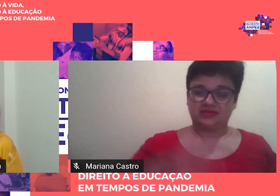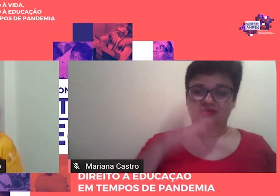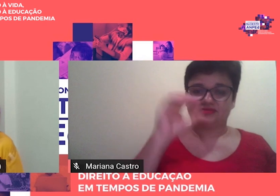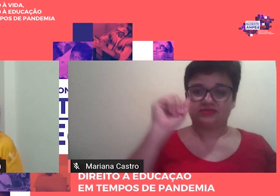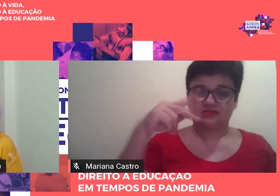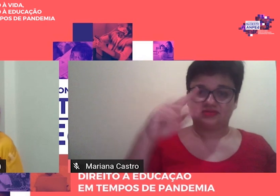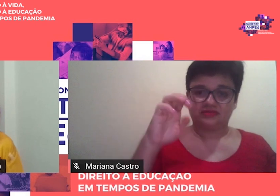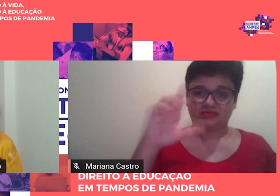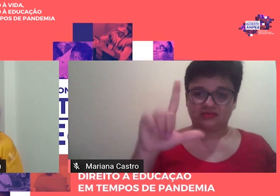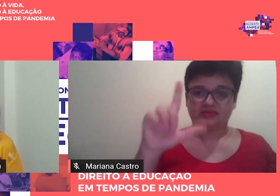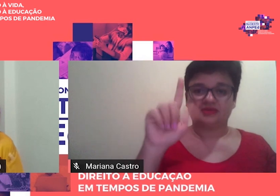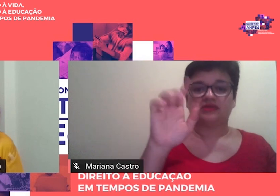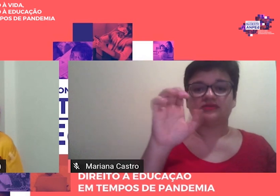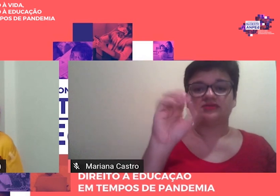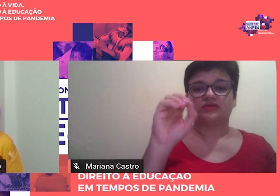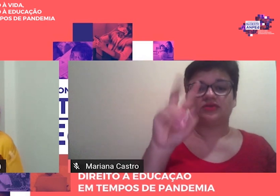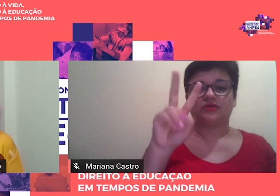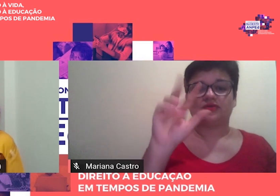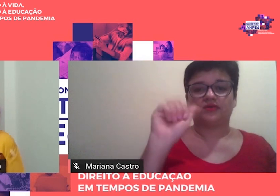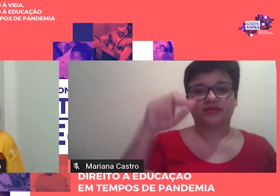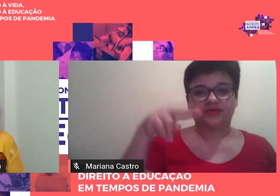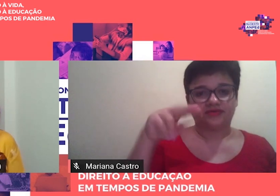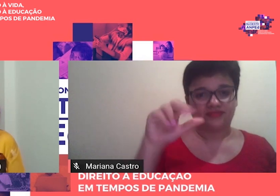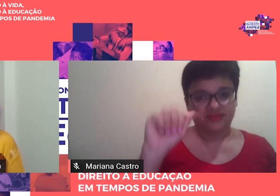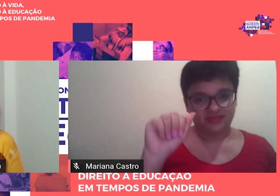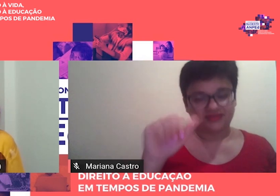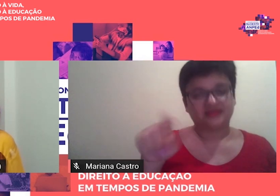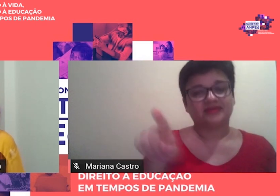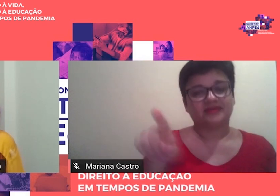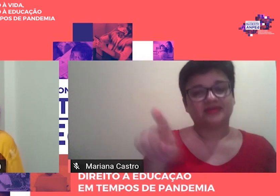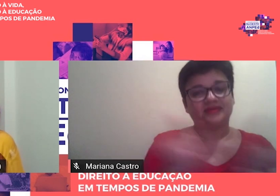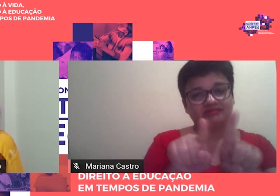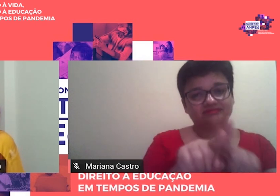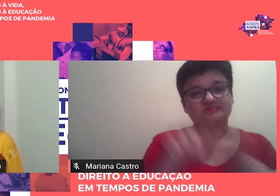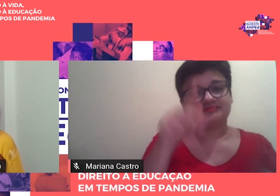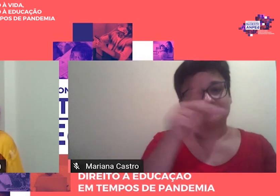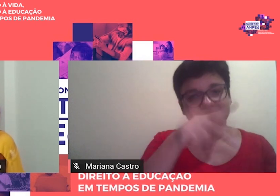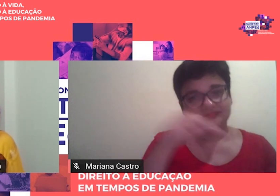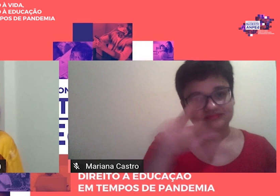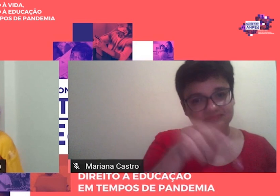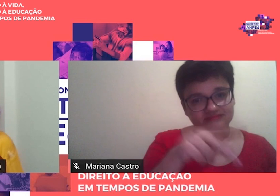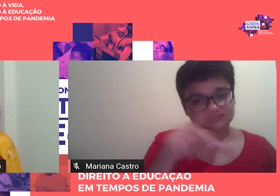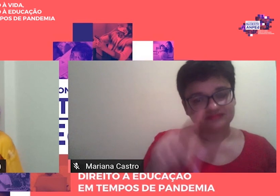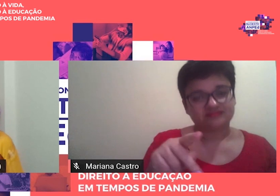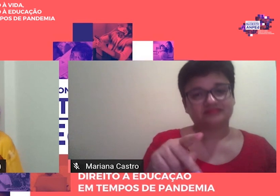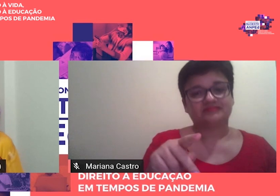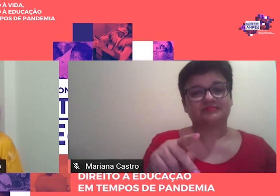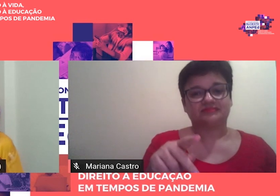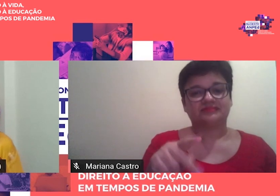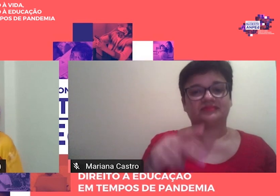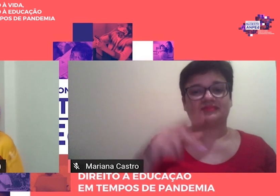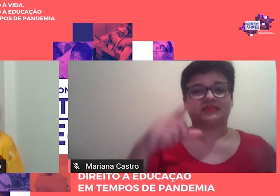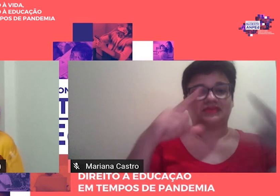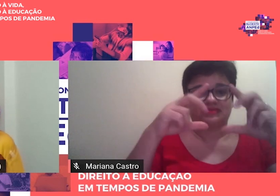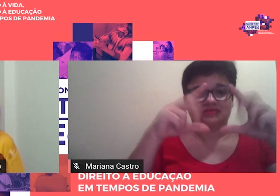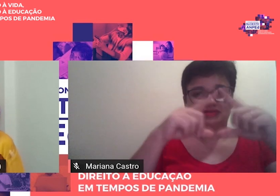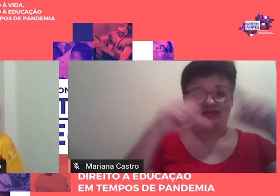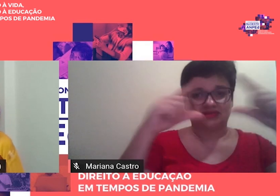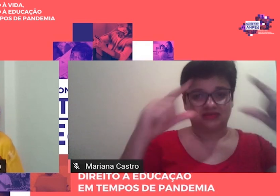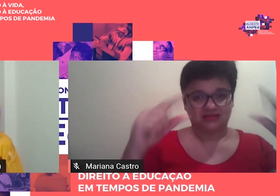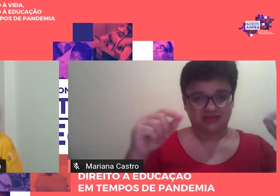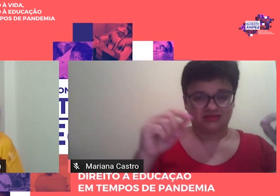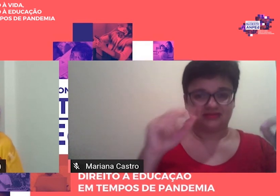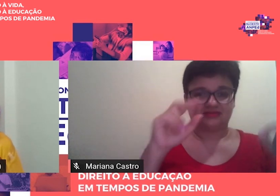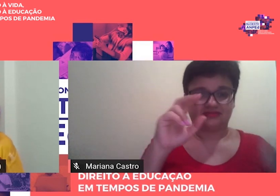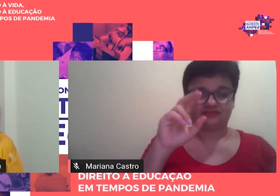Mendonça Lunardi Mendes Que também é professora da Universidade Estadual de Santa Catarina Como